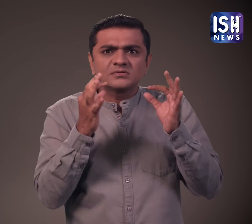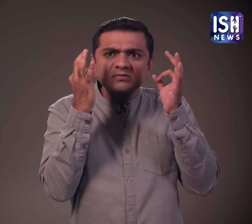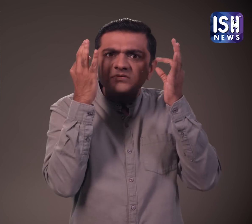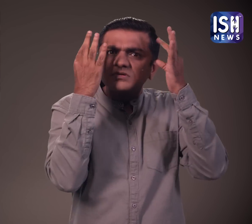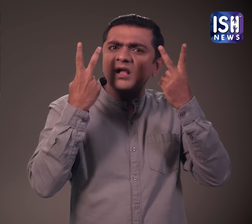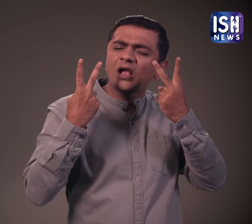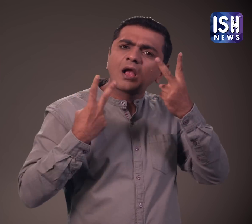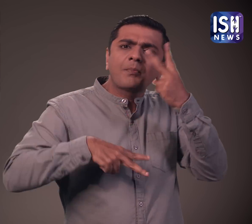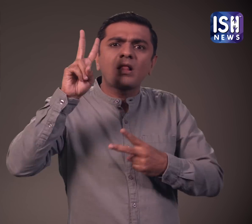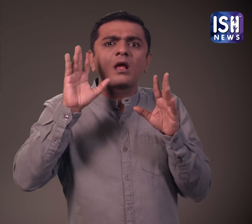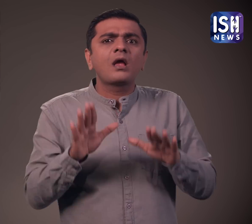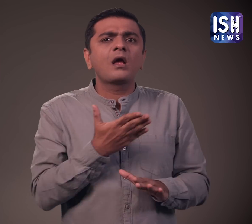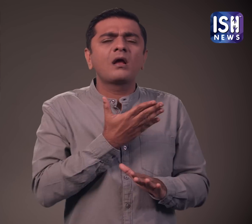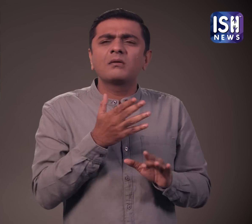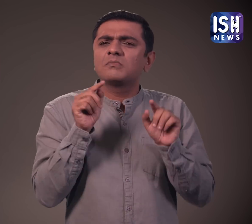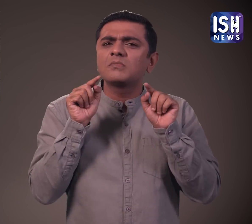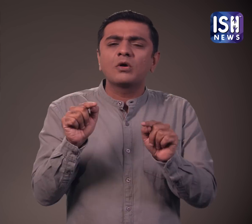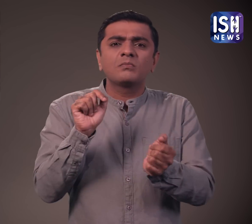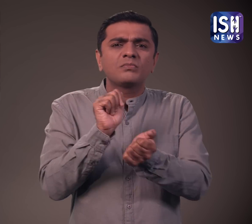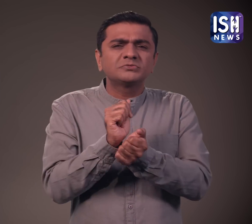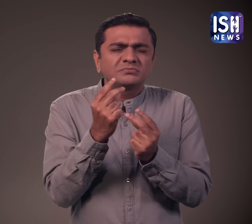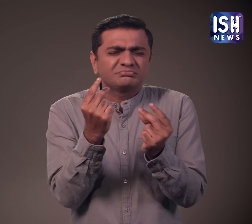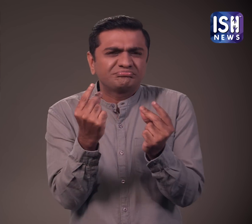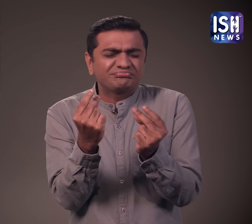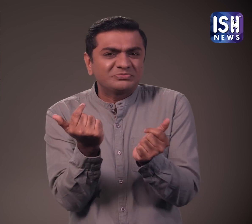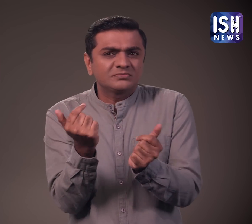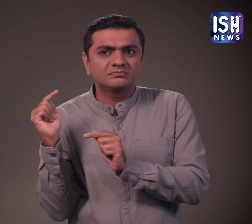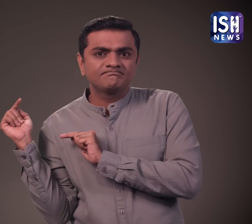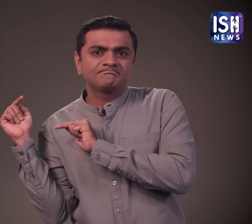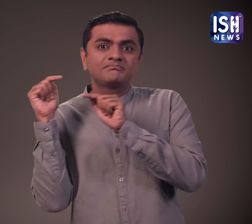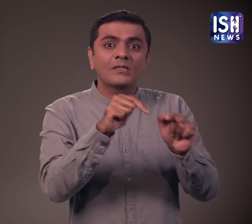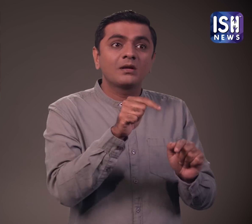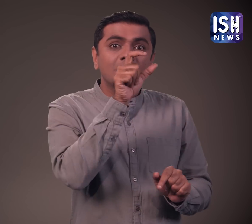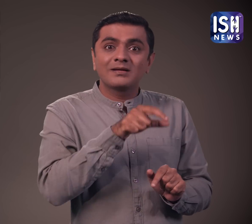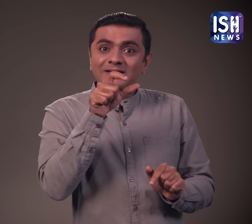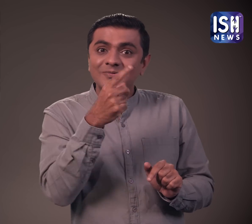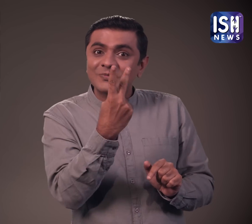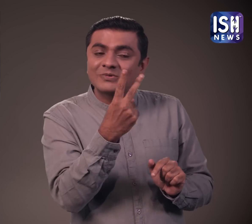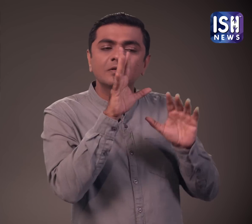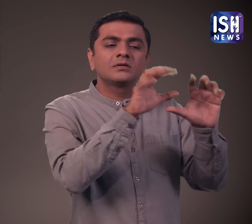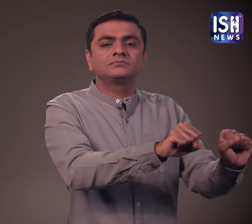प्रतरशनकारी बेहत उग्र थे इन दोनों लोगों को पुलिस ने तुरंद गिरफतार कर लिया